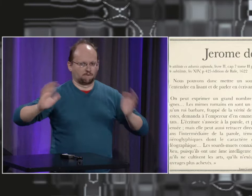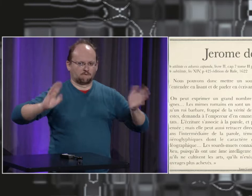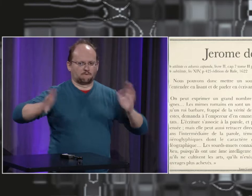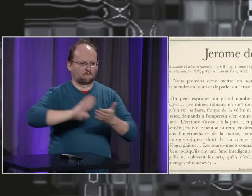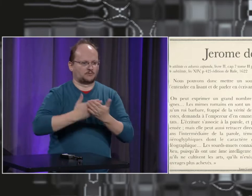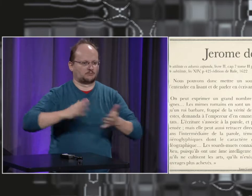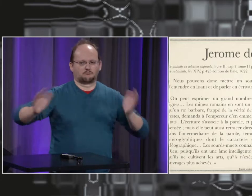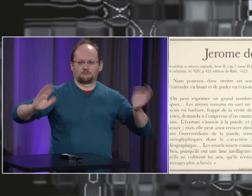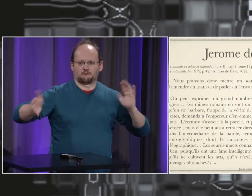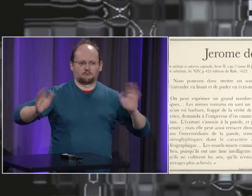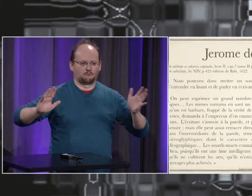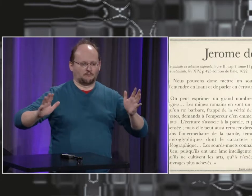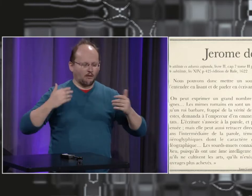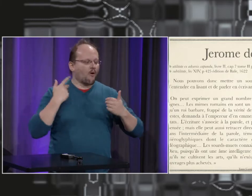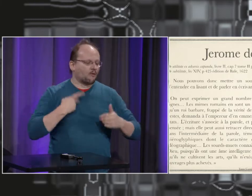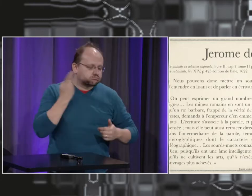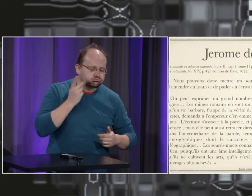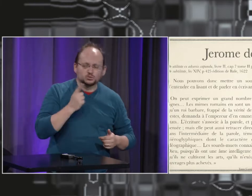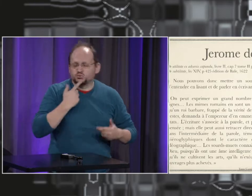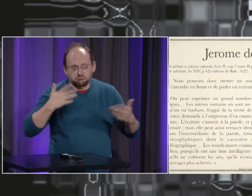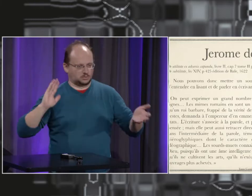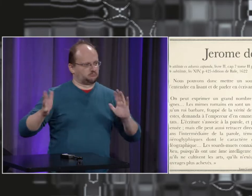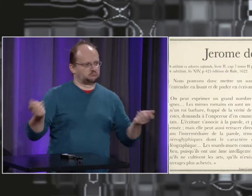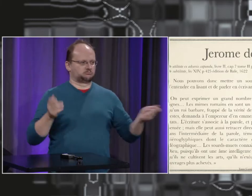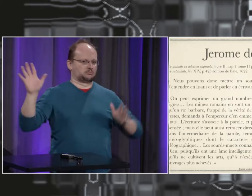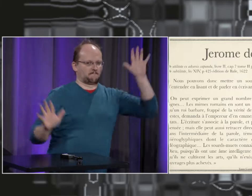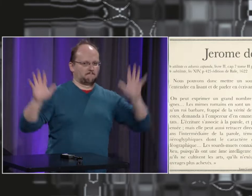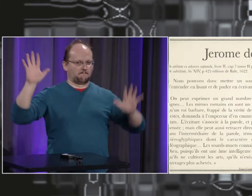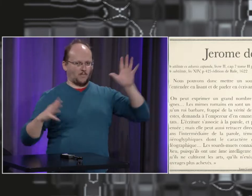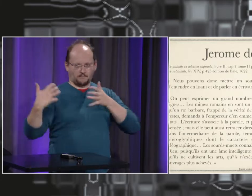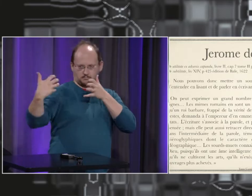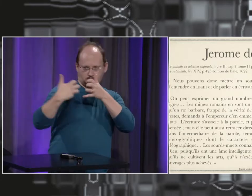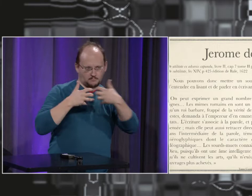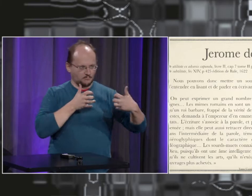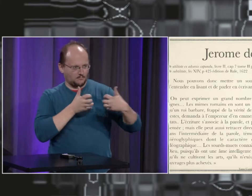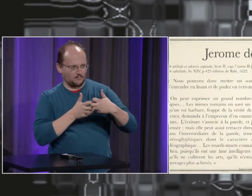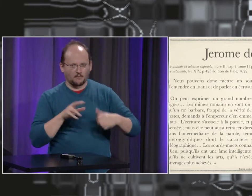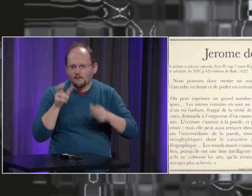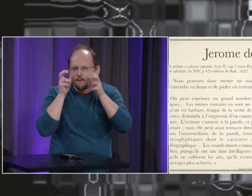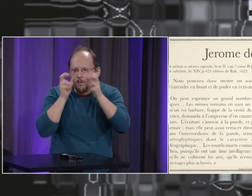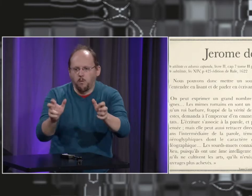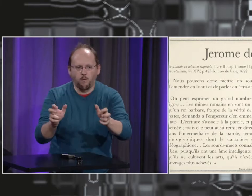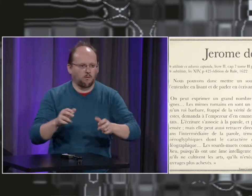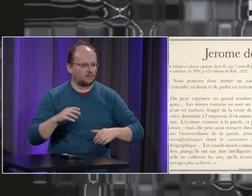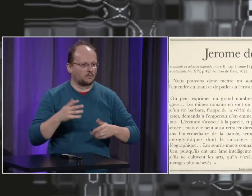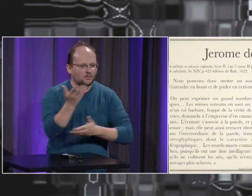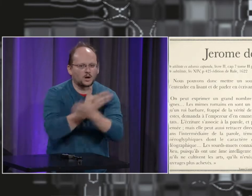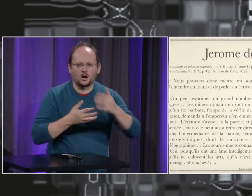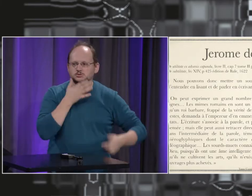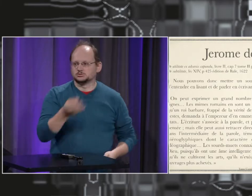partager les terres et les frontières. et il y avait des interprètes présents. Les échanges se faisaient en langue des signes